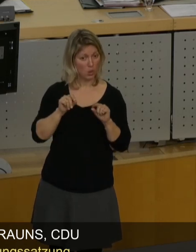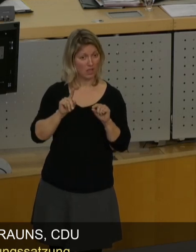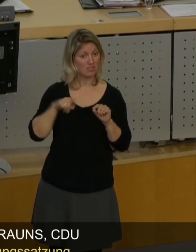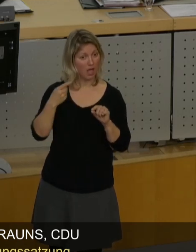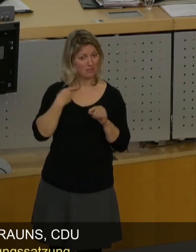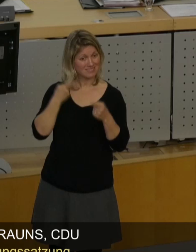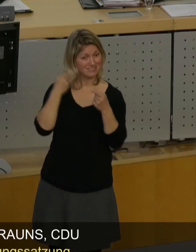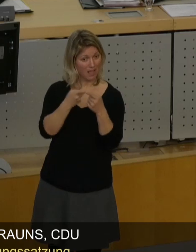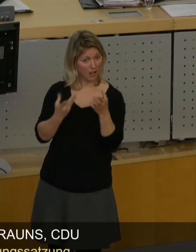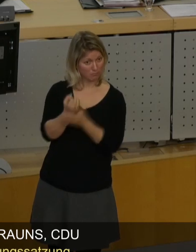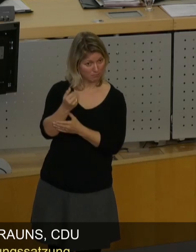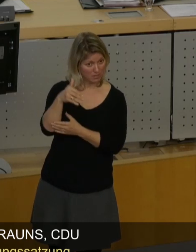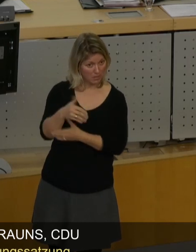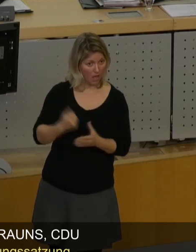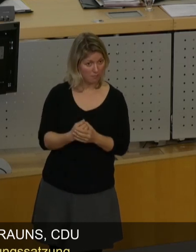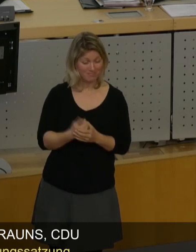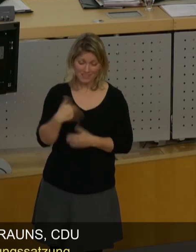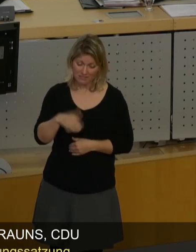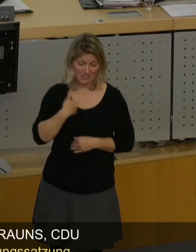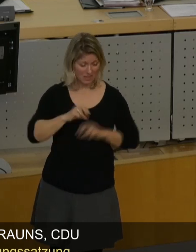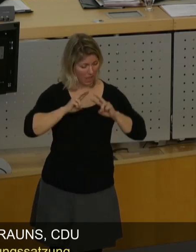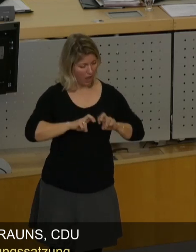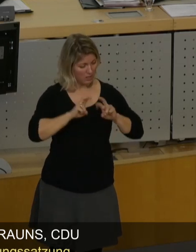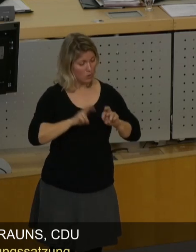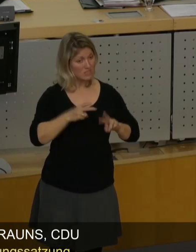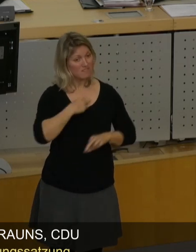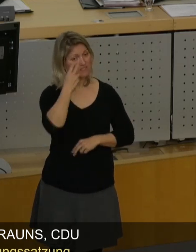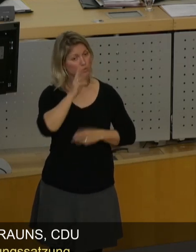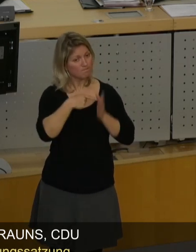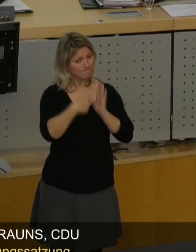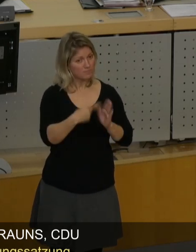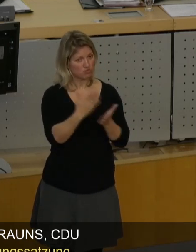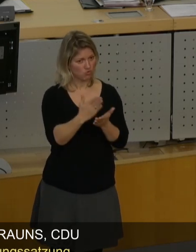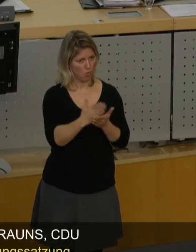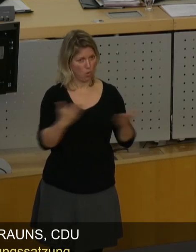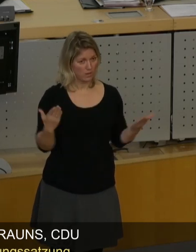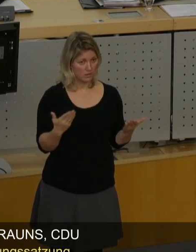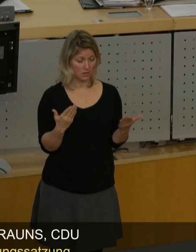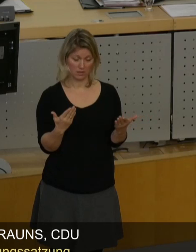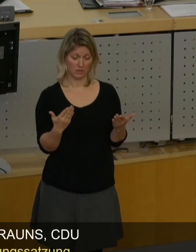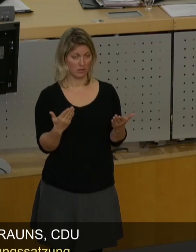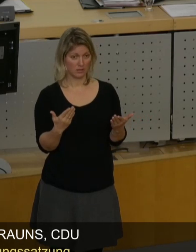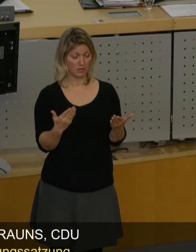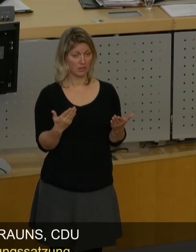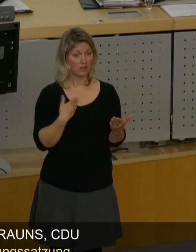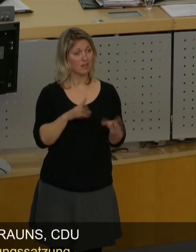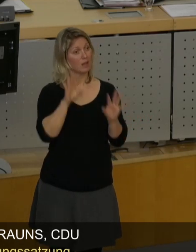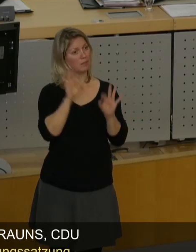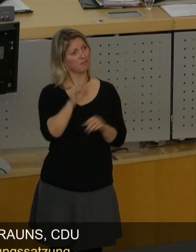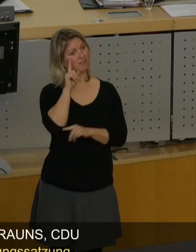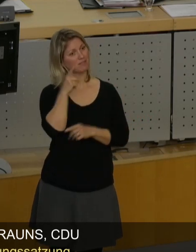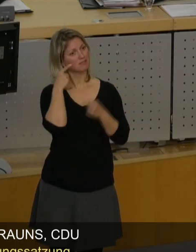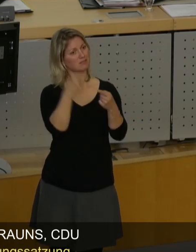dem gewünschten Ziel. Und unsere Analyse ist, und das habe ich versucht darzulegen, ist, dass es um eine effektive